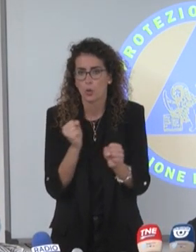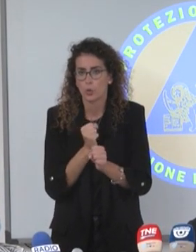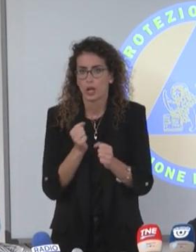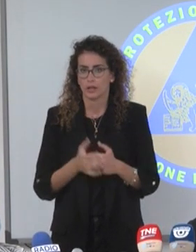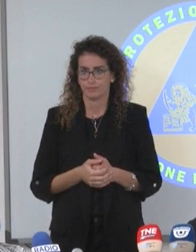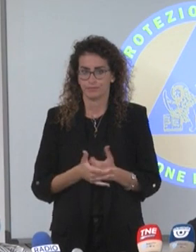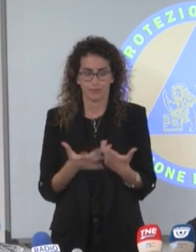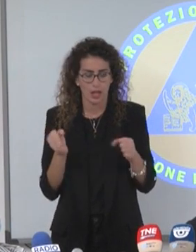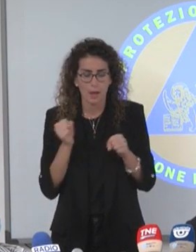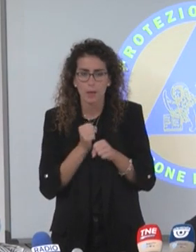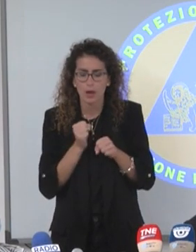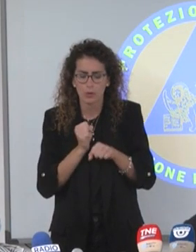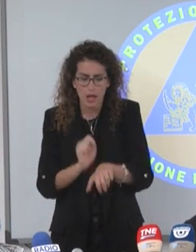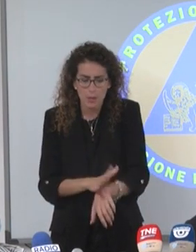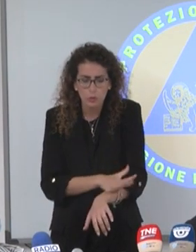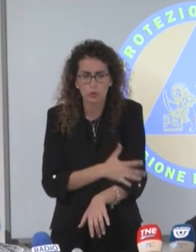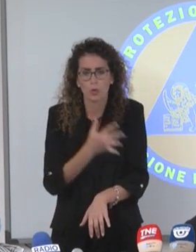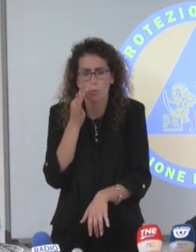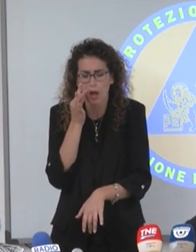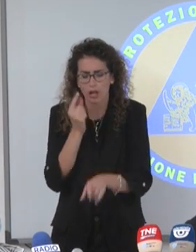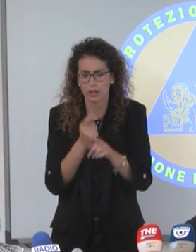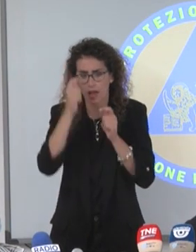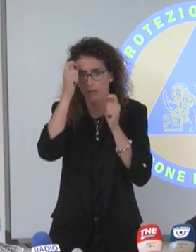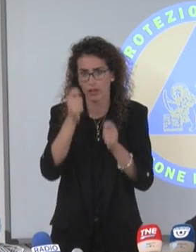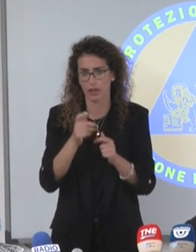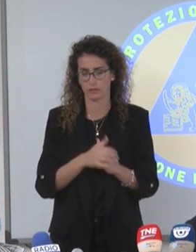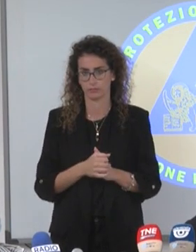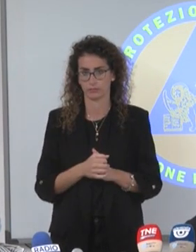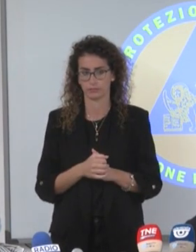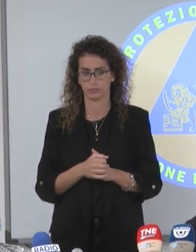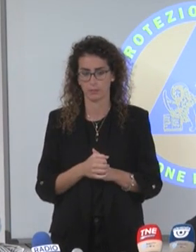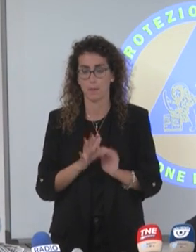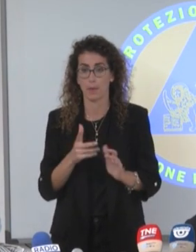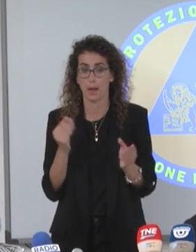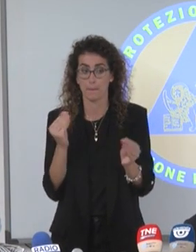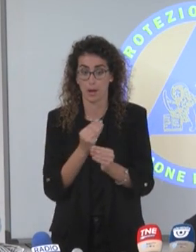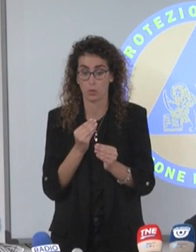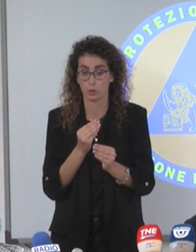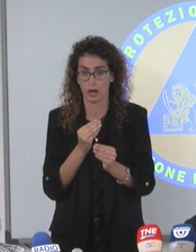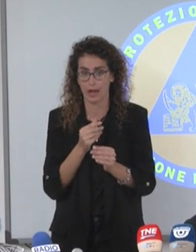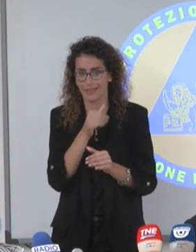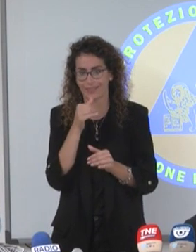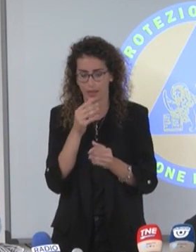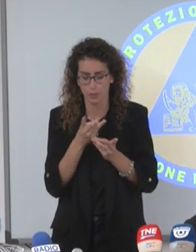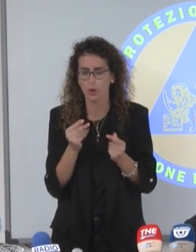E la paura è un sentimento umano che va rispettato, ma la paura va anche informata.